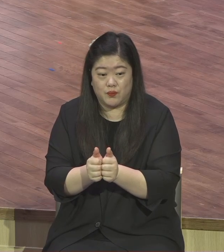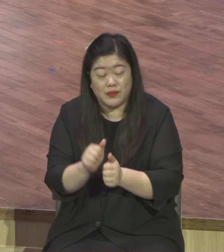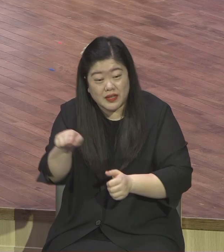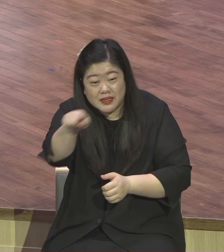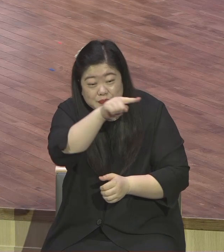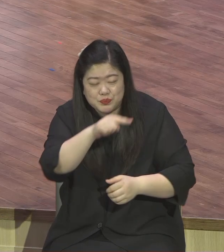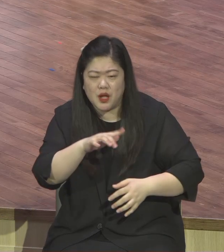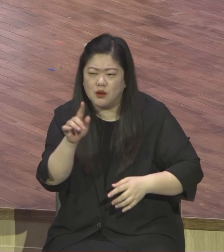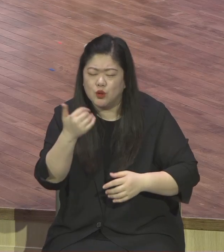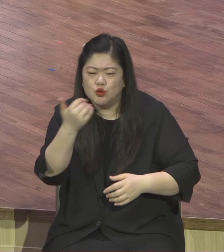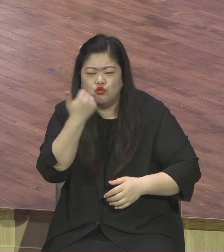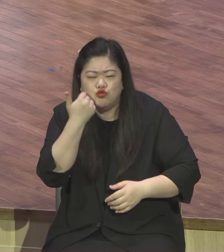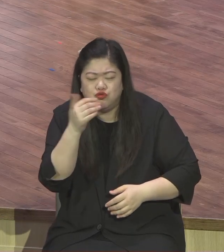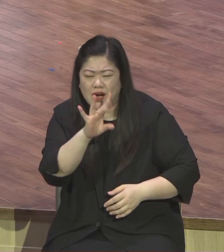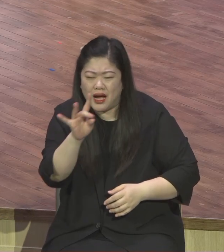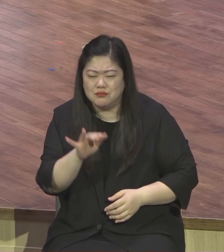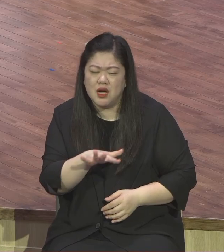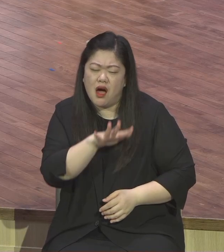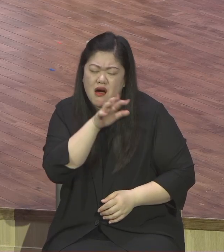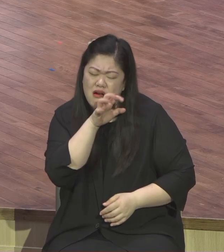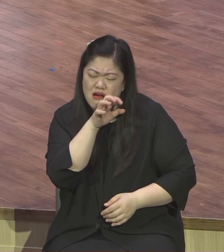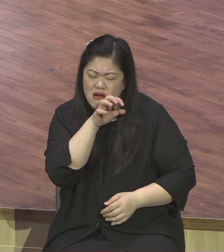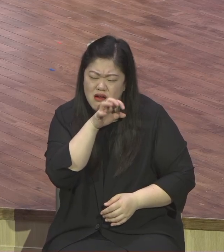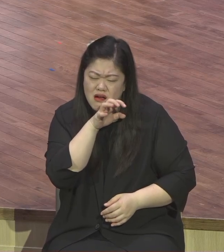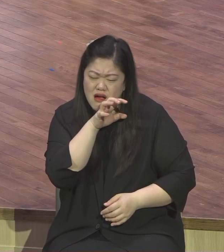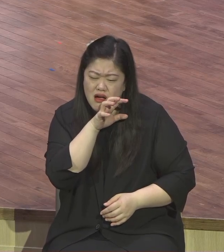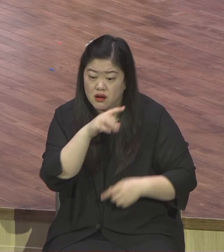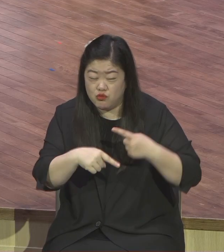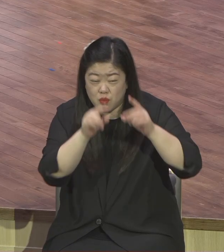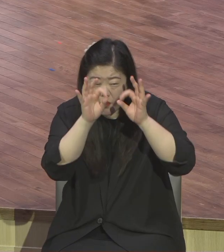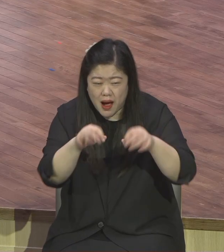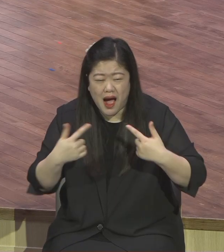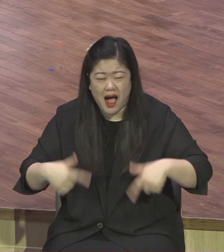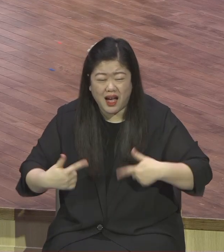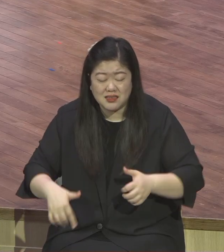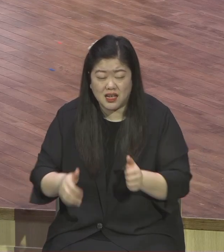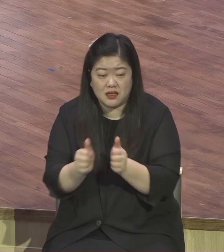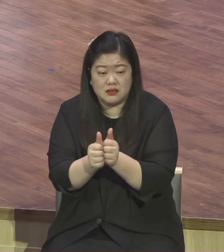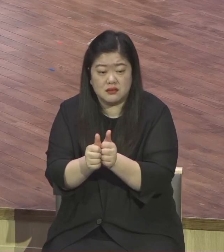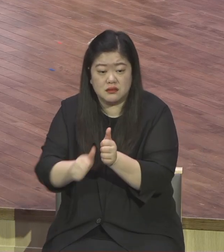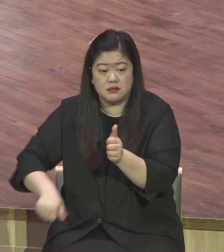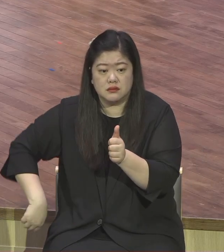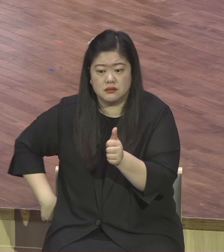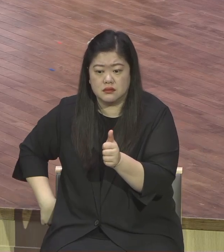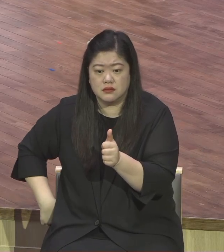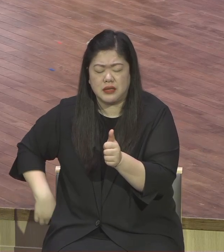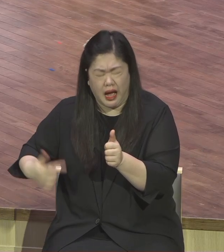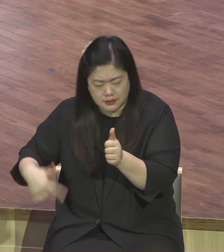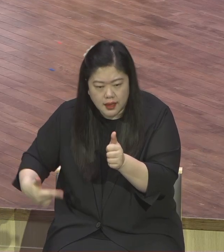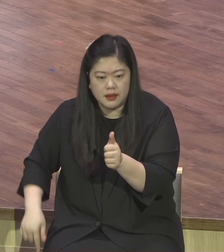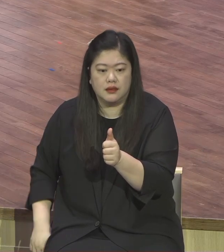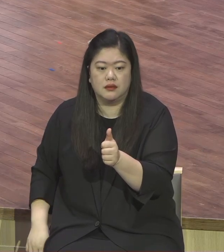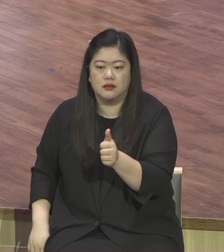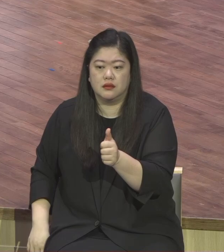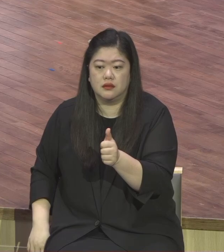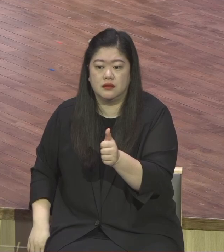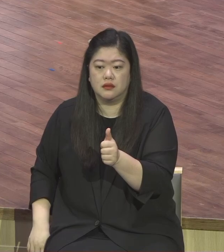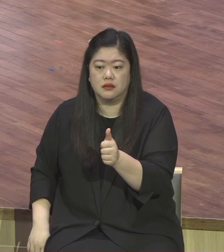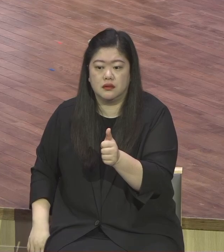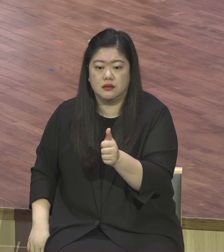우리가 뭐 힘이 있어 우리가 뭐 갖는 게 있어 우리가 우리가 그 속에 뭐가 빠졌어요? 하나님 빠졌어 믿음이 빠졌어 다